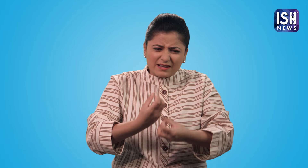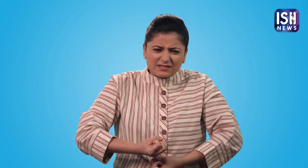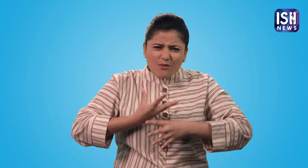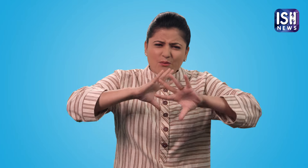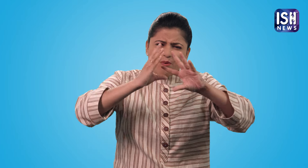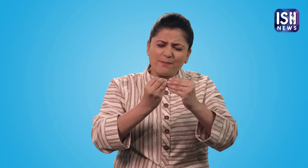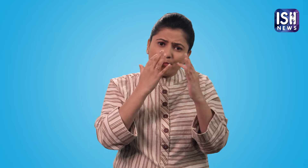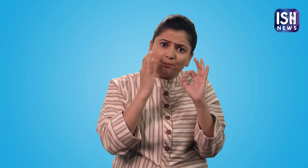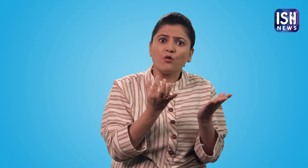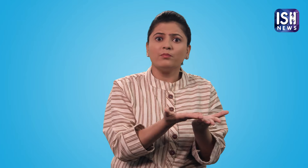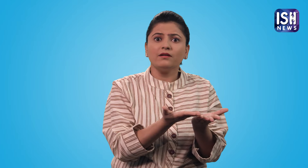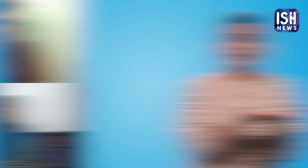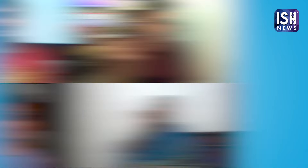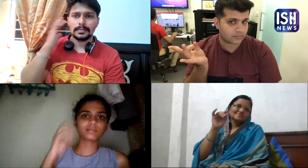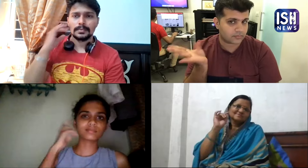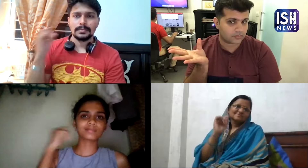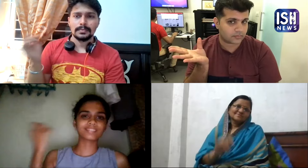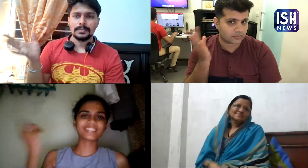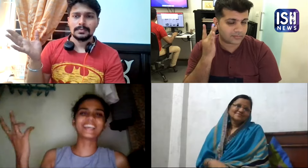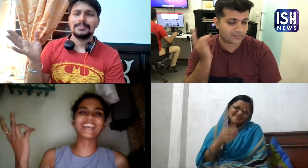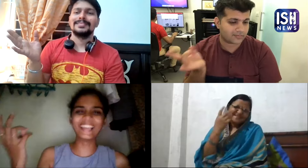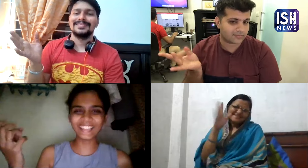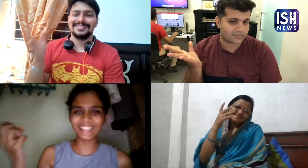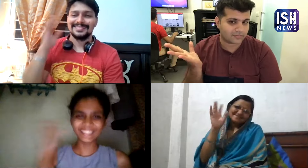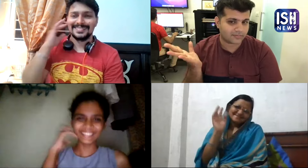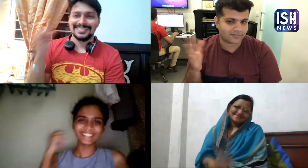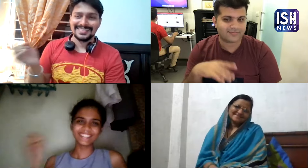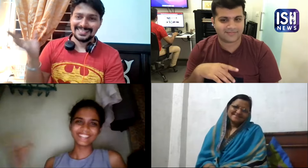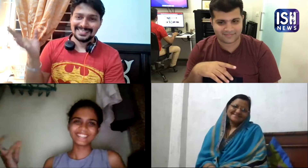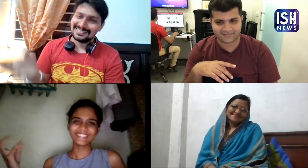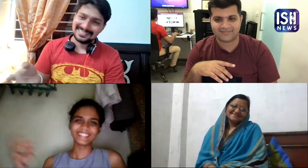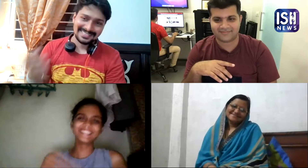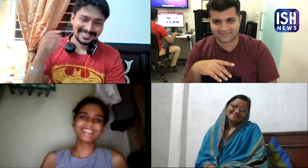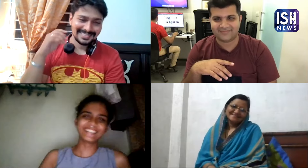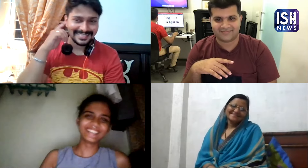सक्षम बनाता है आयेसल एक सुन्दर और एक्स्प्रेसिफ भाषा है ये इग्नॉर शब्द के लिए साइन है